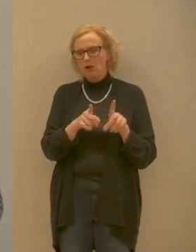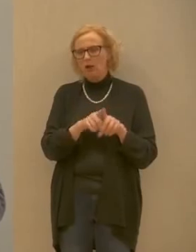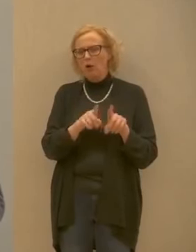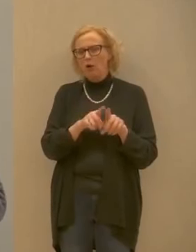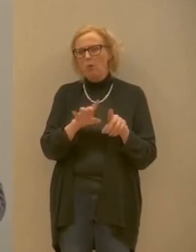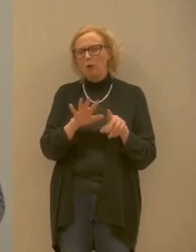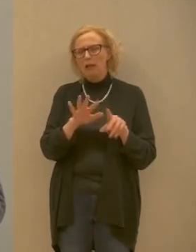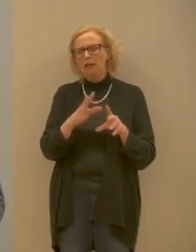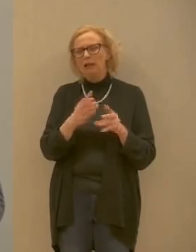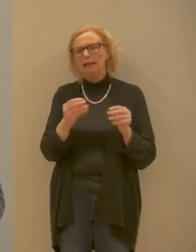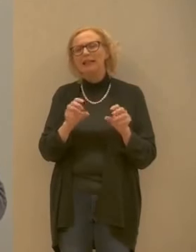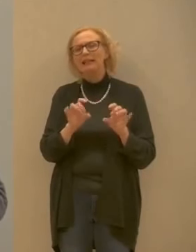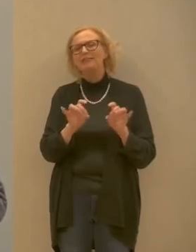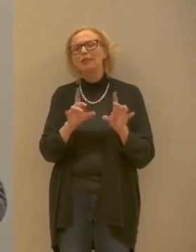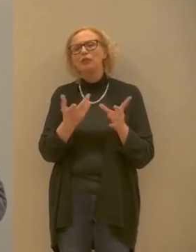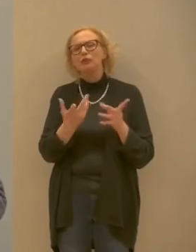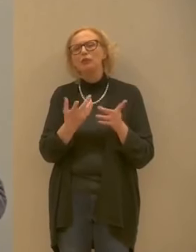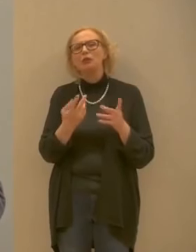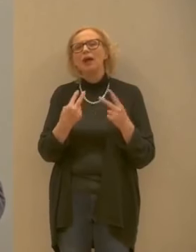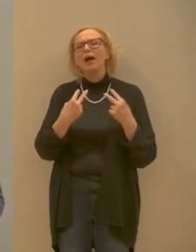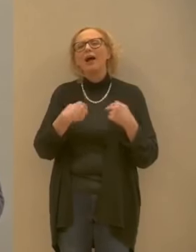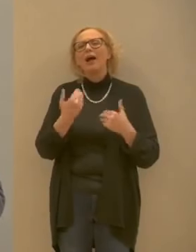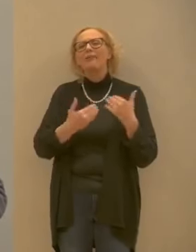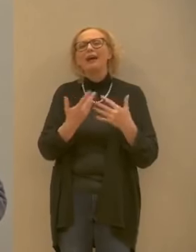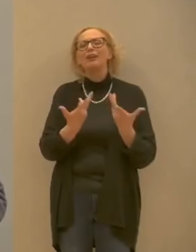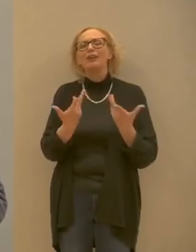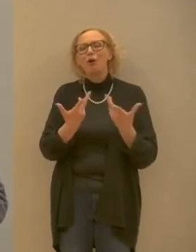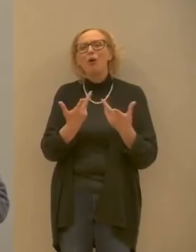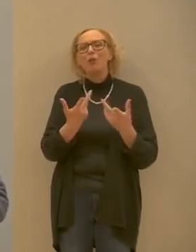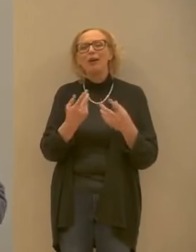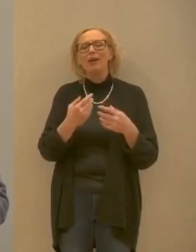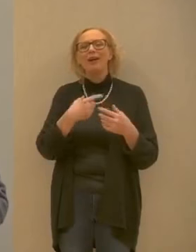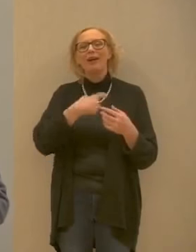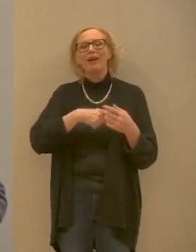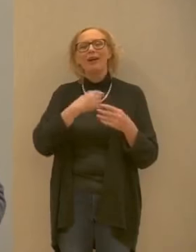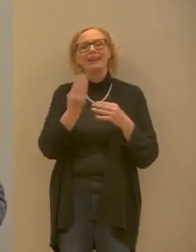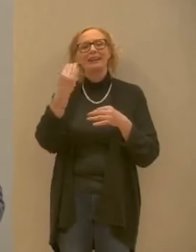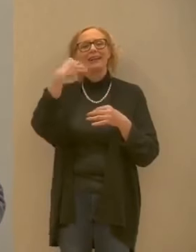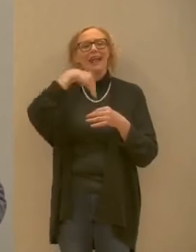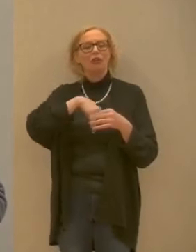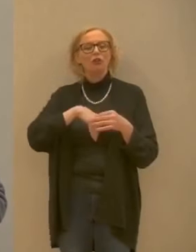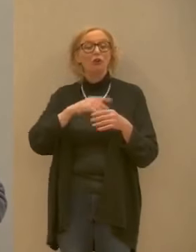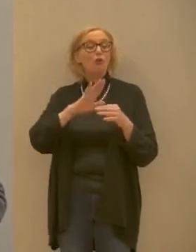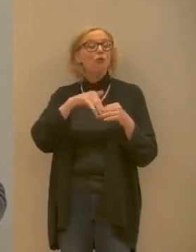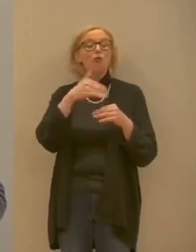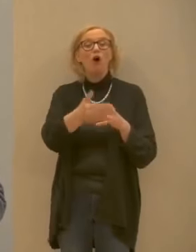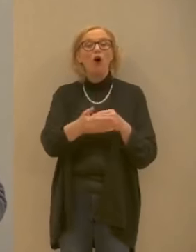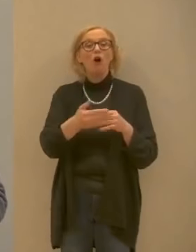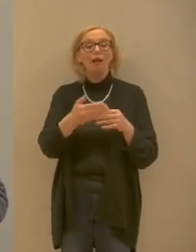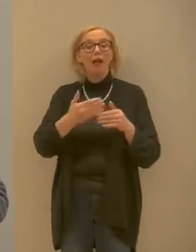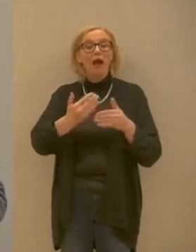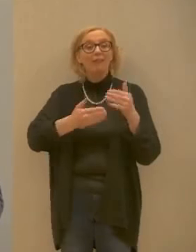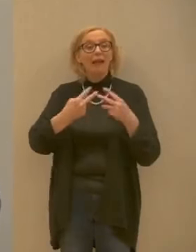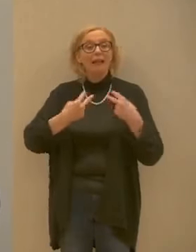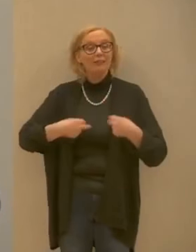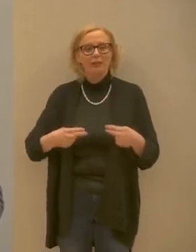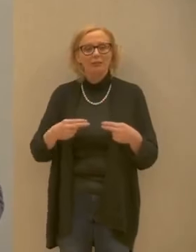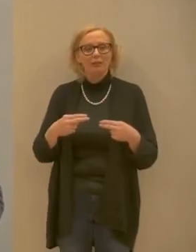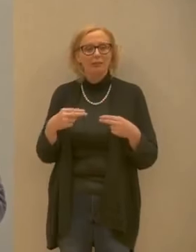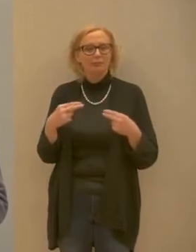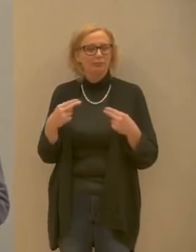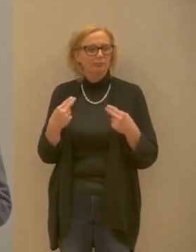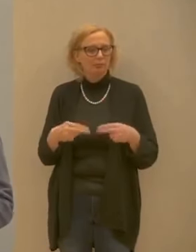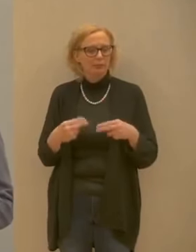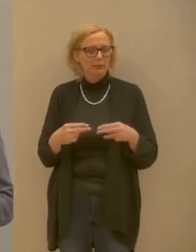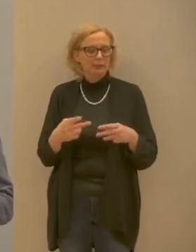virus vive solamente all'interno del corpo umano fuori non sopravvive quindi questa è l'importanza di esaurire